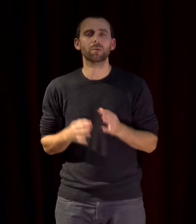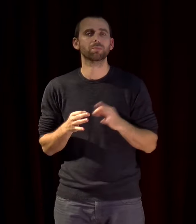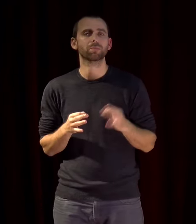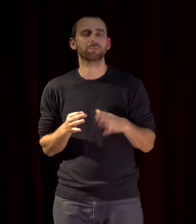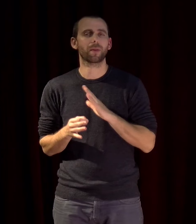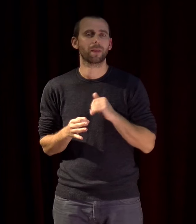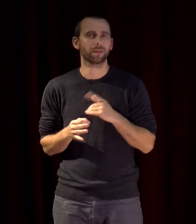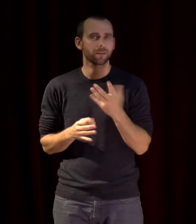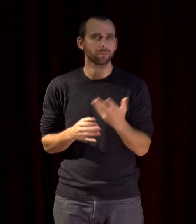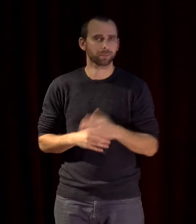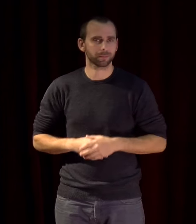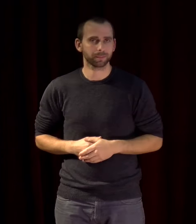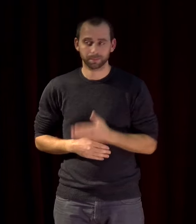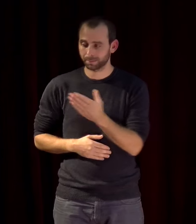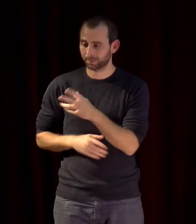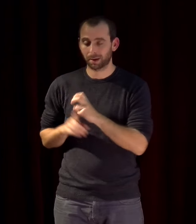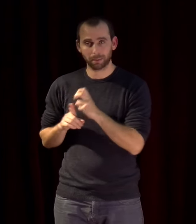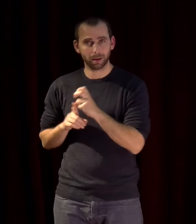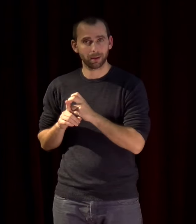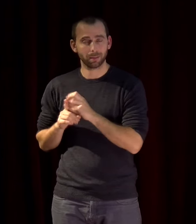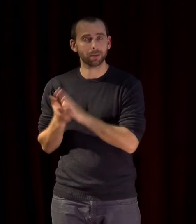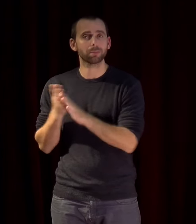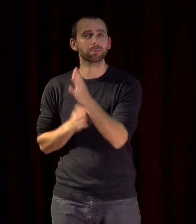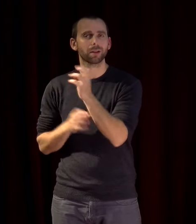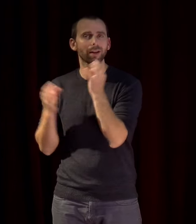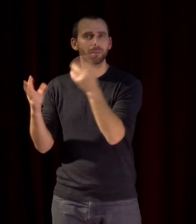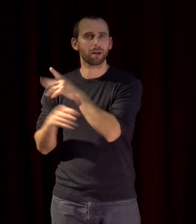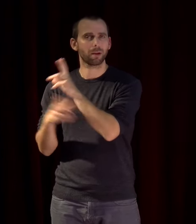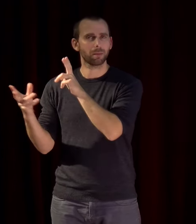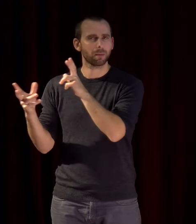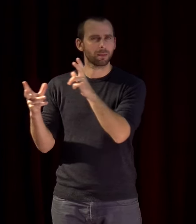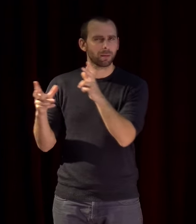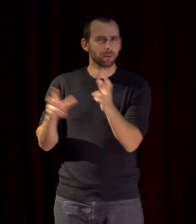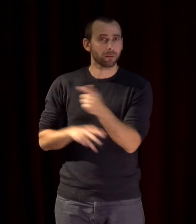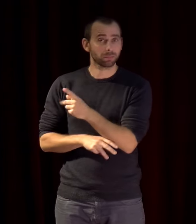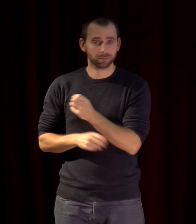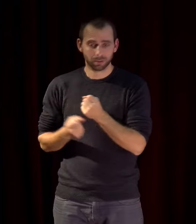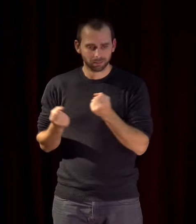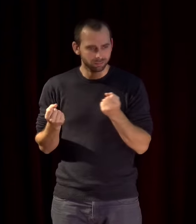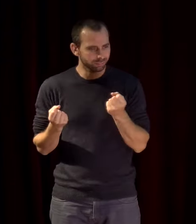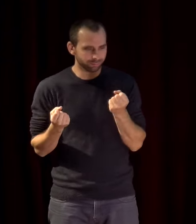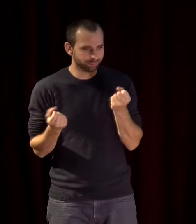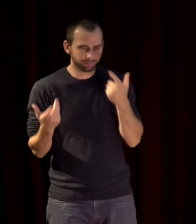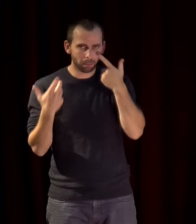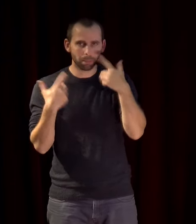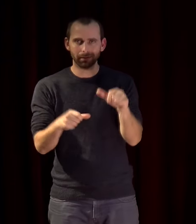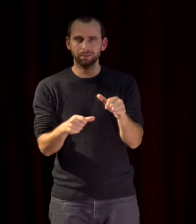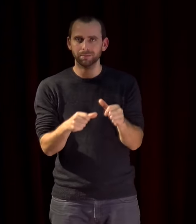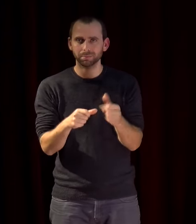déstabilisateurs de la dégradation du climat se manifestent à l'échelle locale bien plus que dans les relations